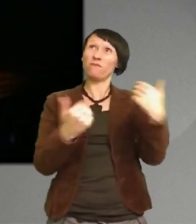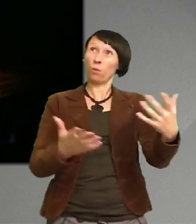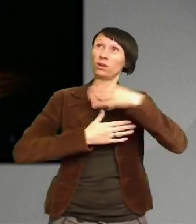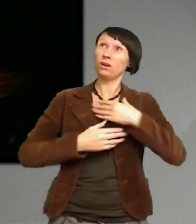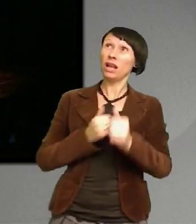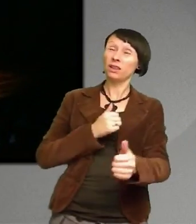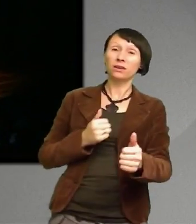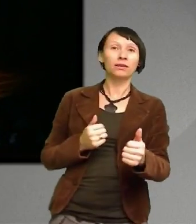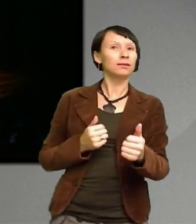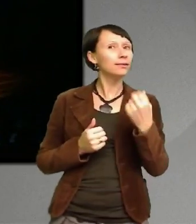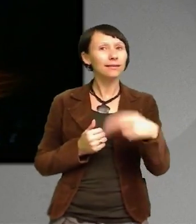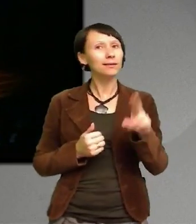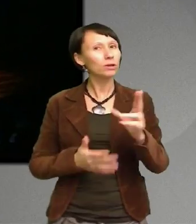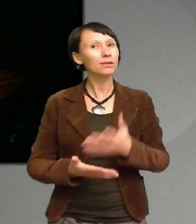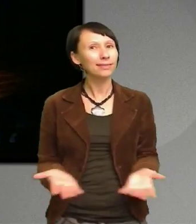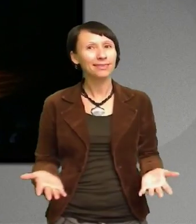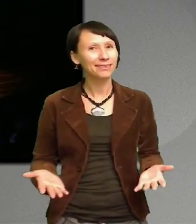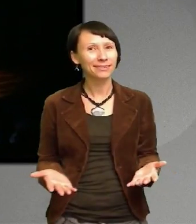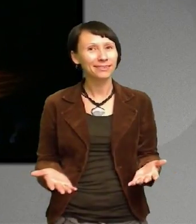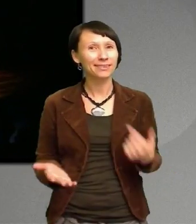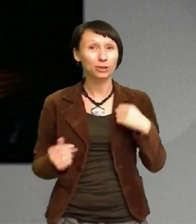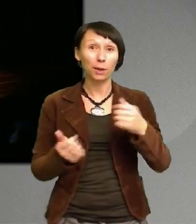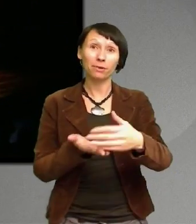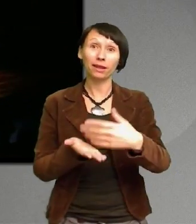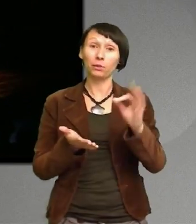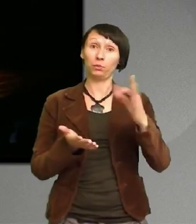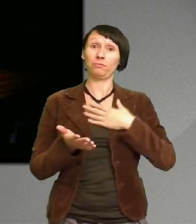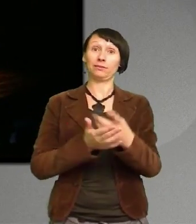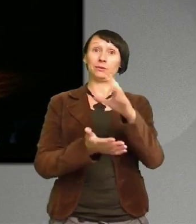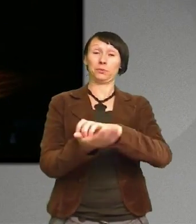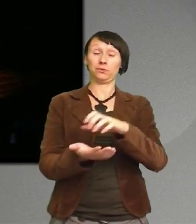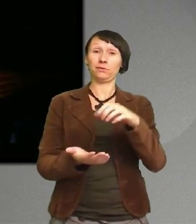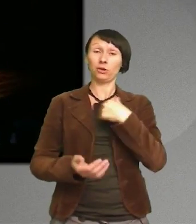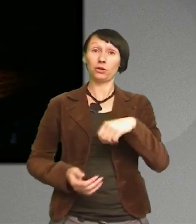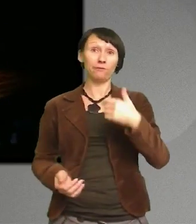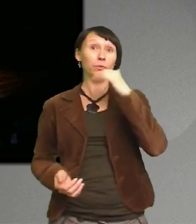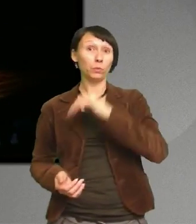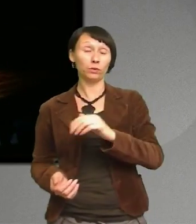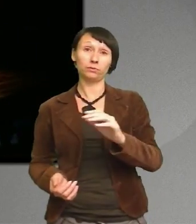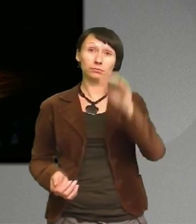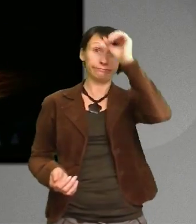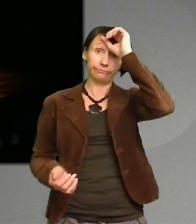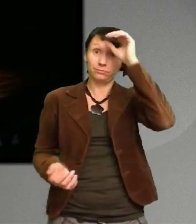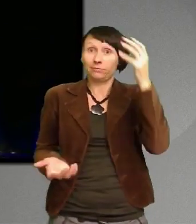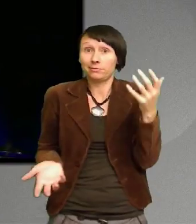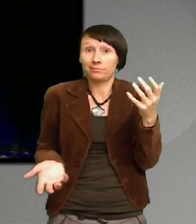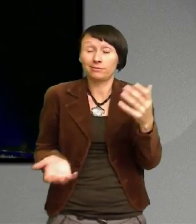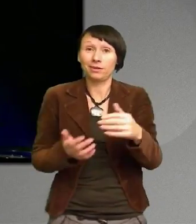fallet Jag ska berätta hur det var för mig som ung och grön att leda ett stort team